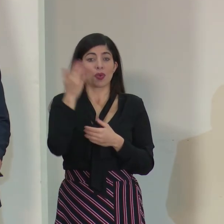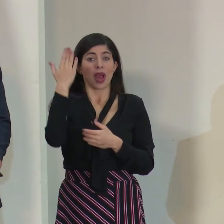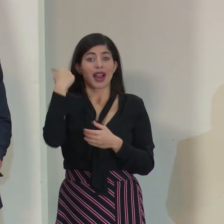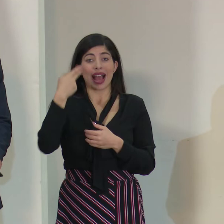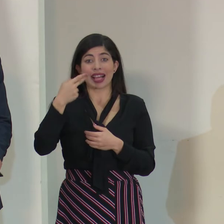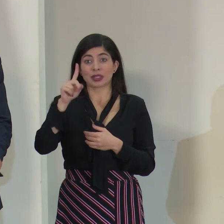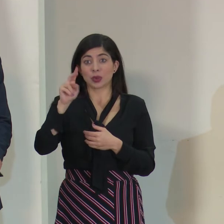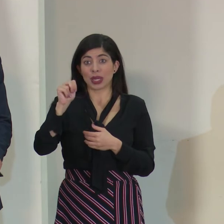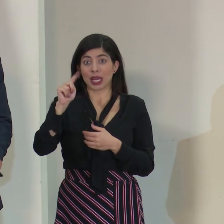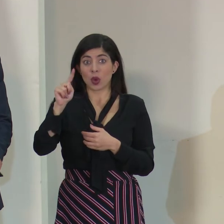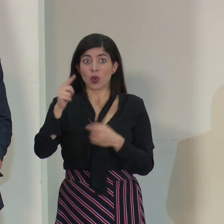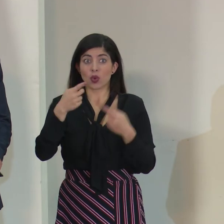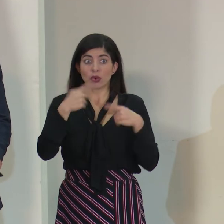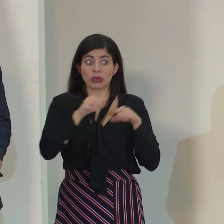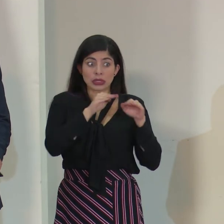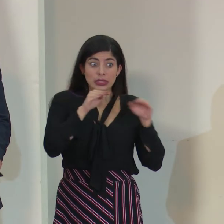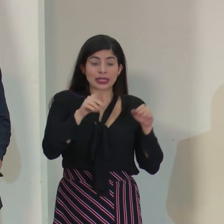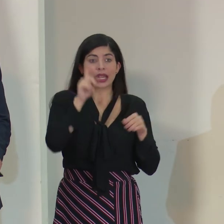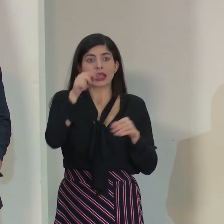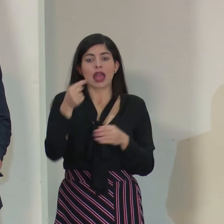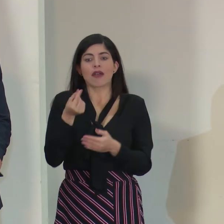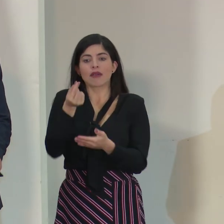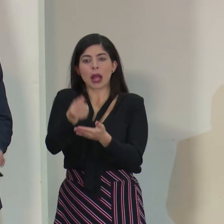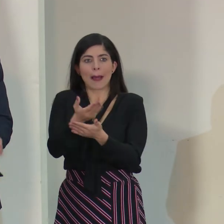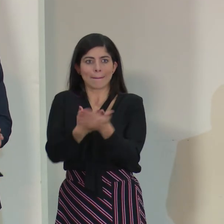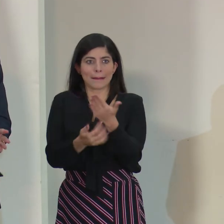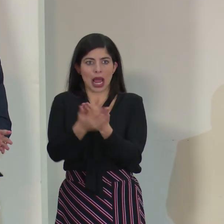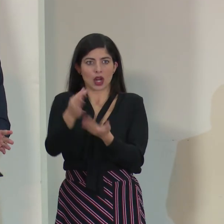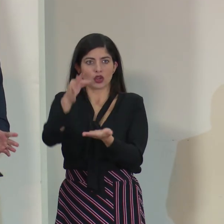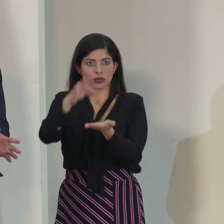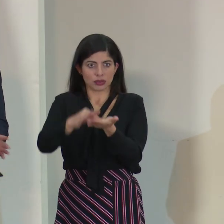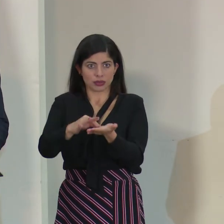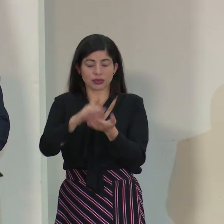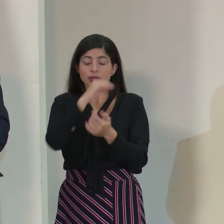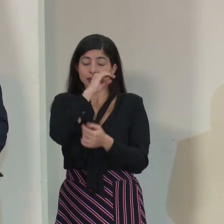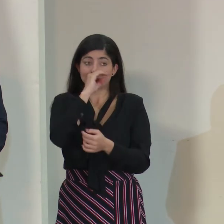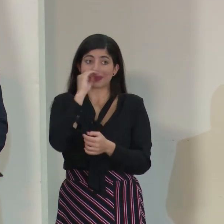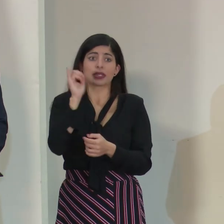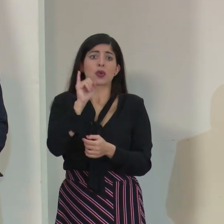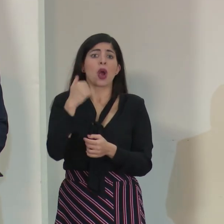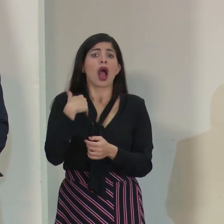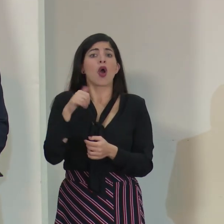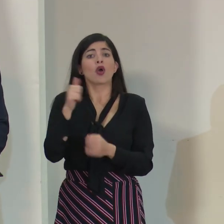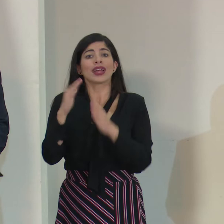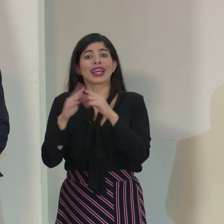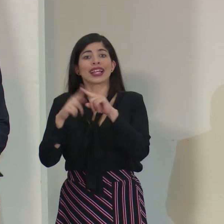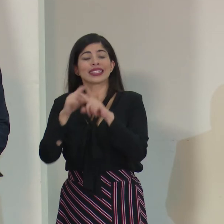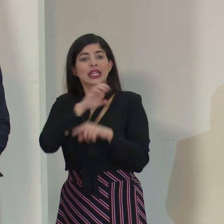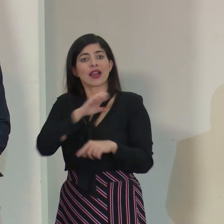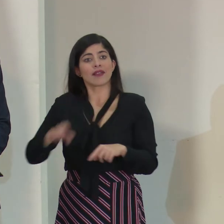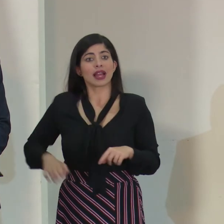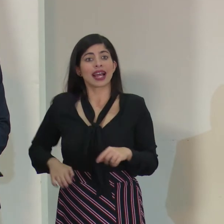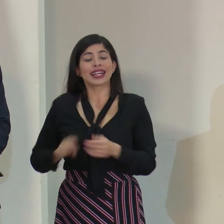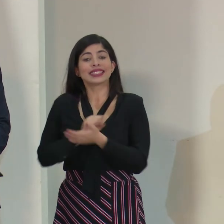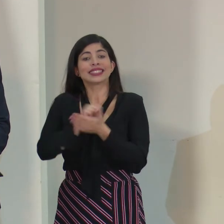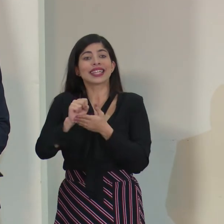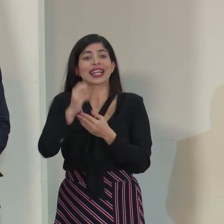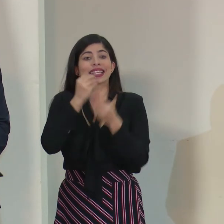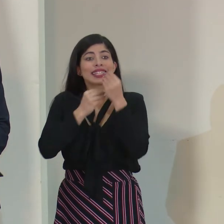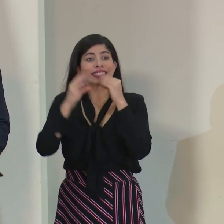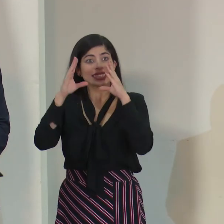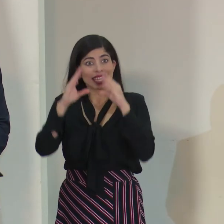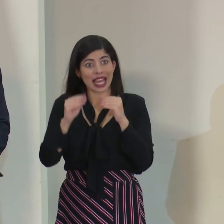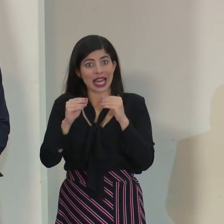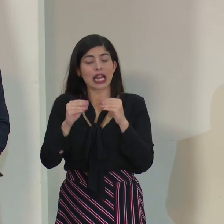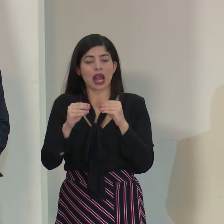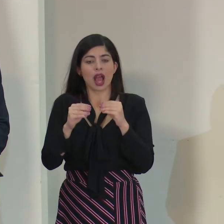influenza H1N1 y que eso se entregue directamente en la mano. Igual hay una figura parecida en lo que es la Iglesia Evangélica, que es la Santa Cena y que también que se